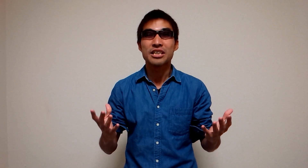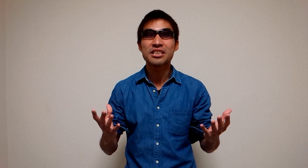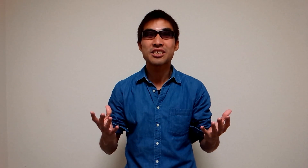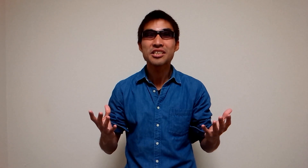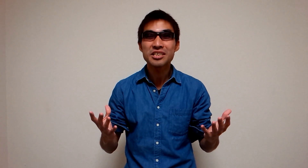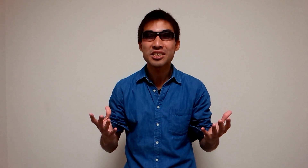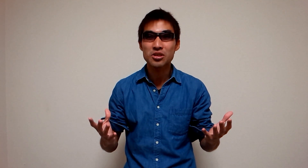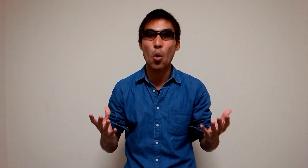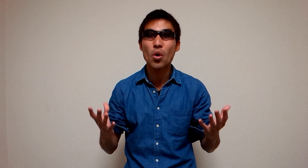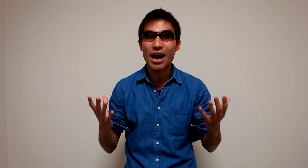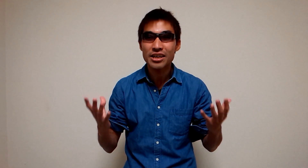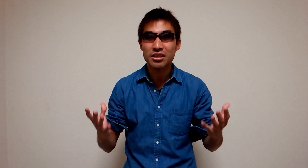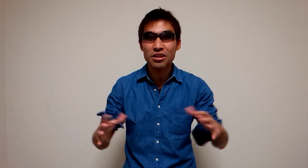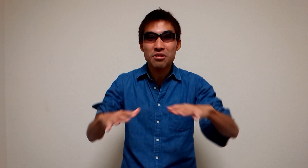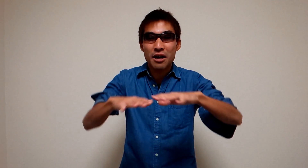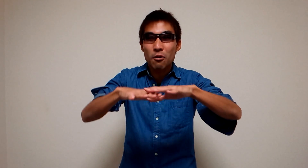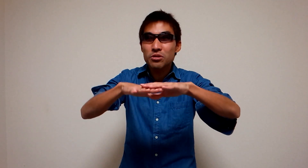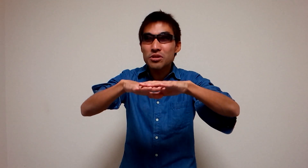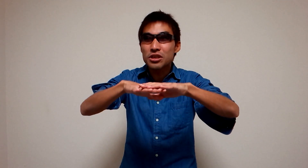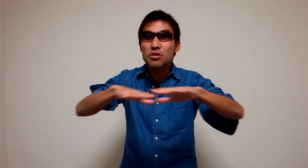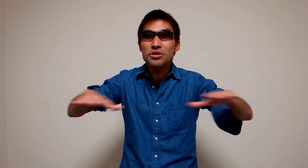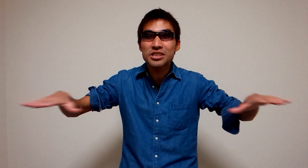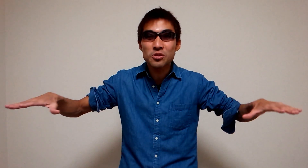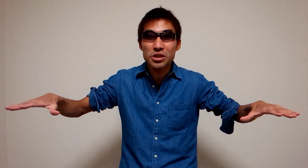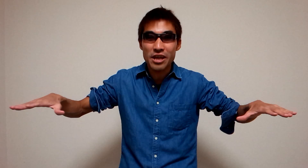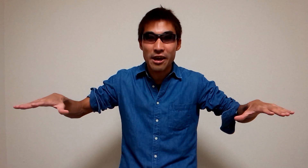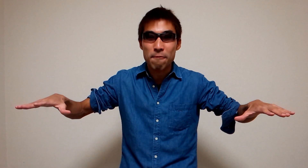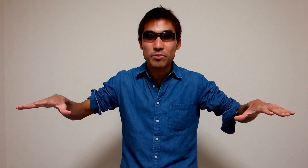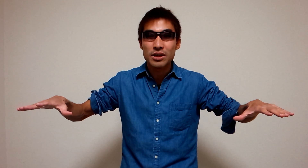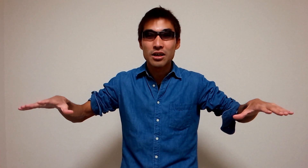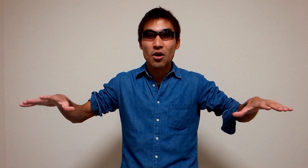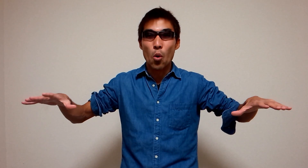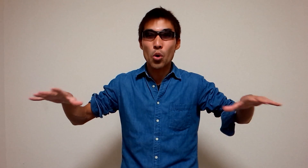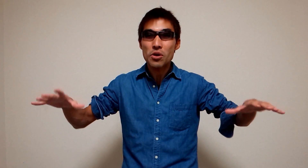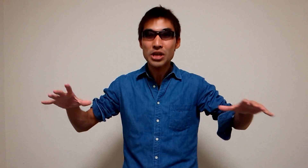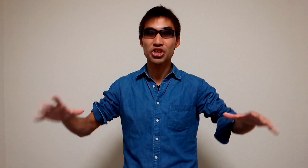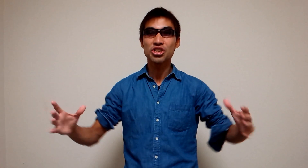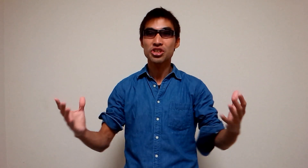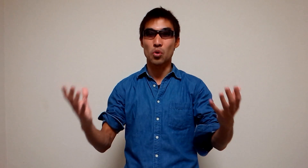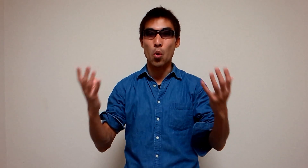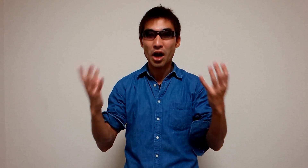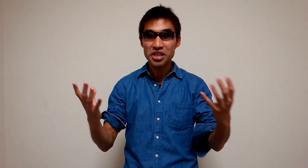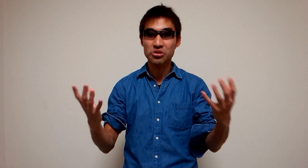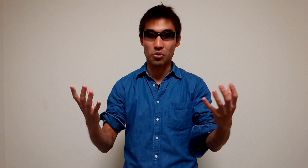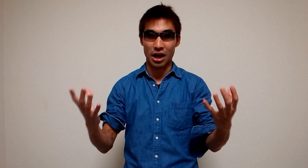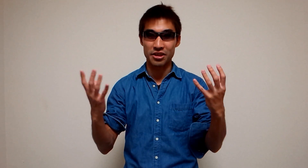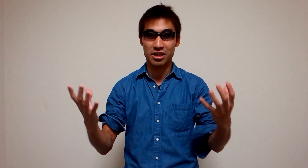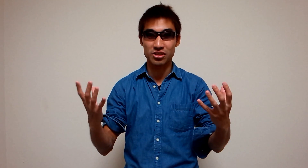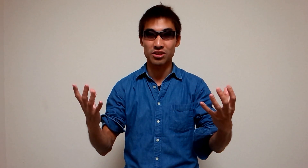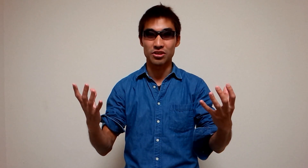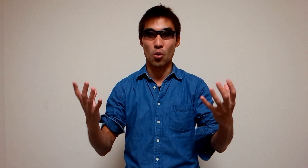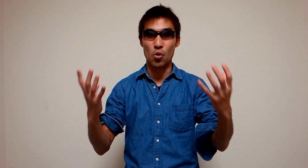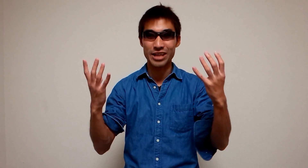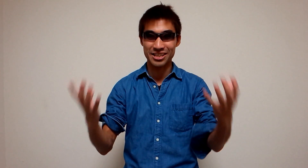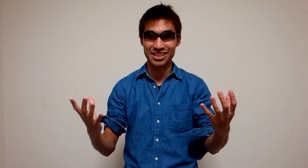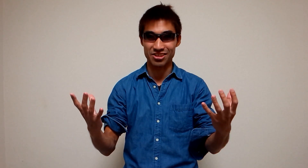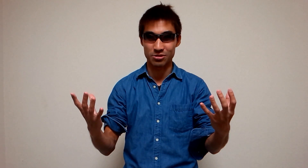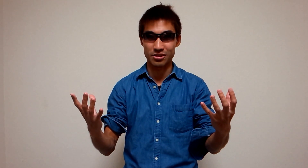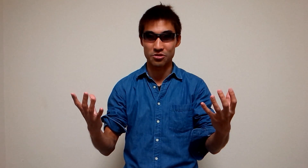1日5回例えば本当に休日の日で俺は1日5回以上必ずオナニーするっていう